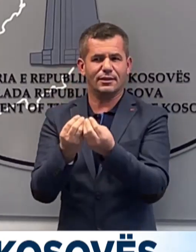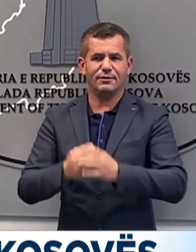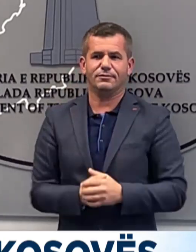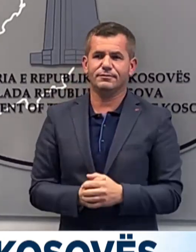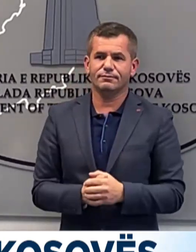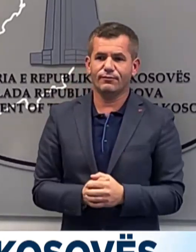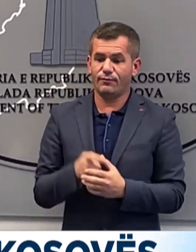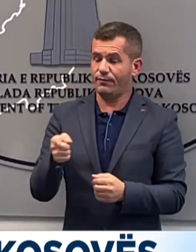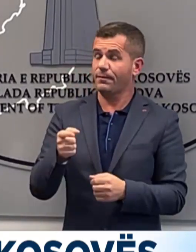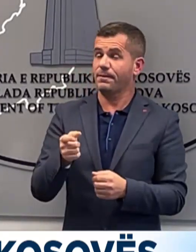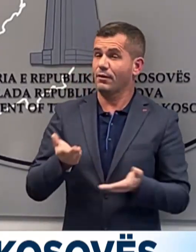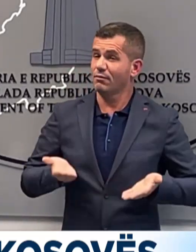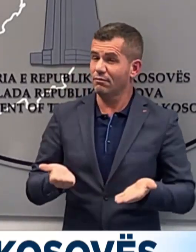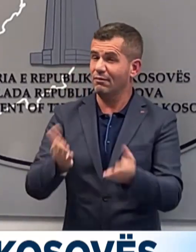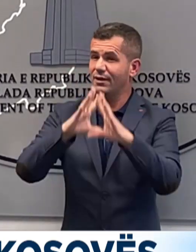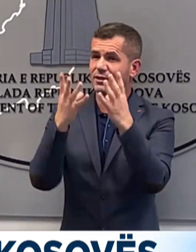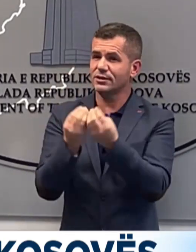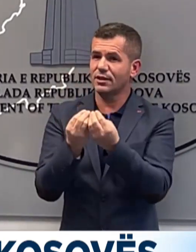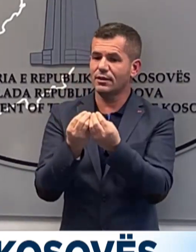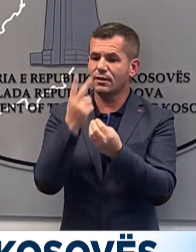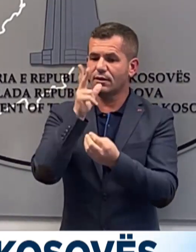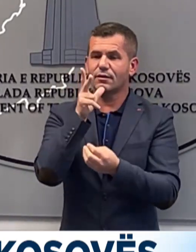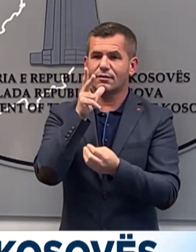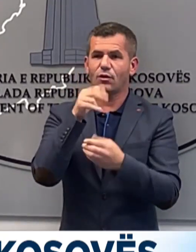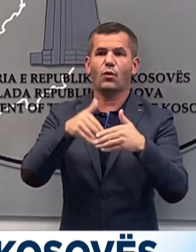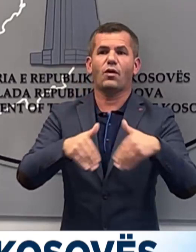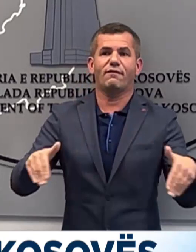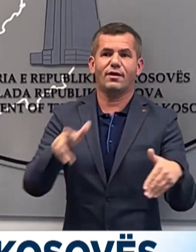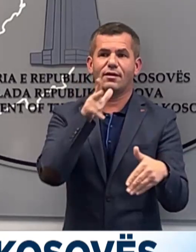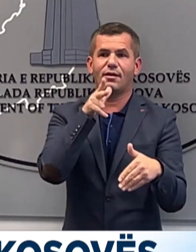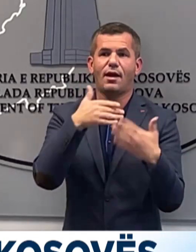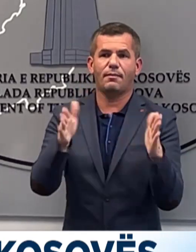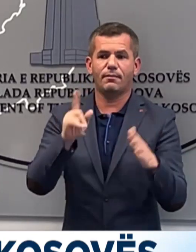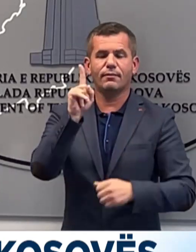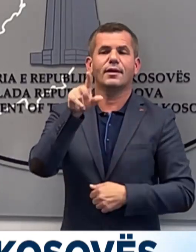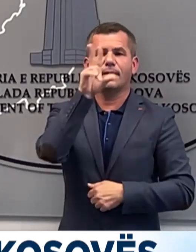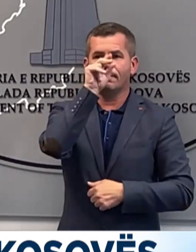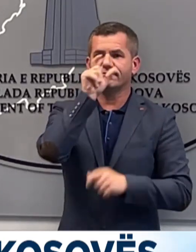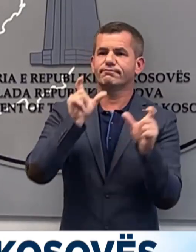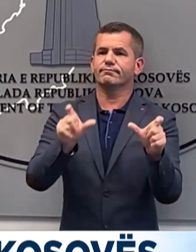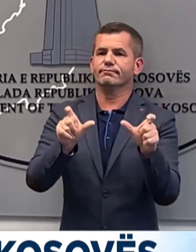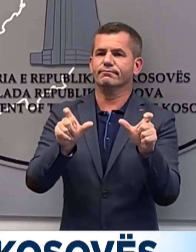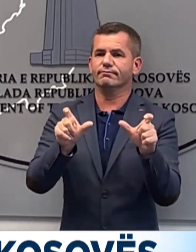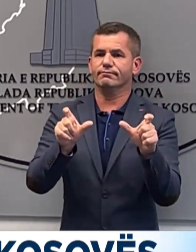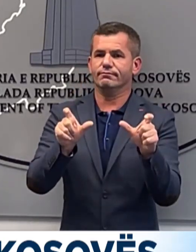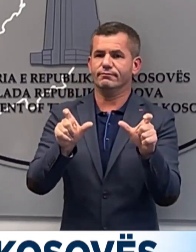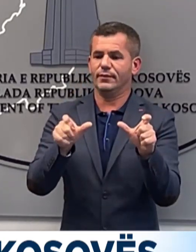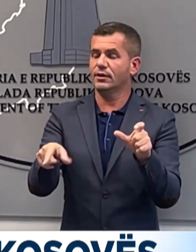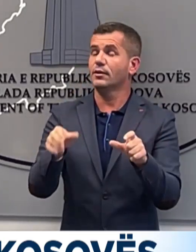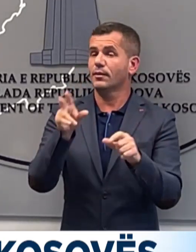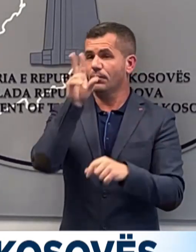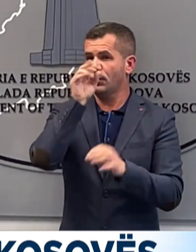Ata buldozer, do të rënën një kufirin, po të mos ishen një sitë speciale të policisë.